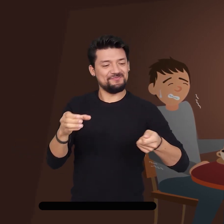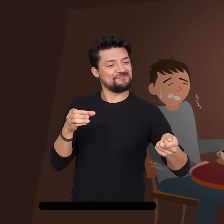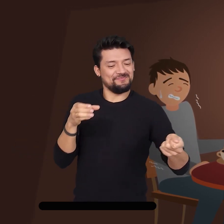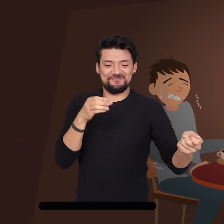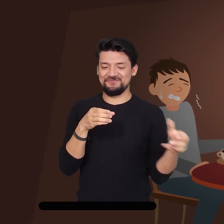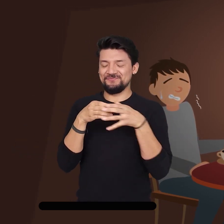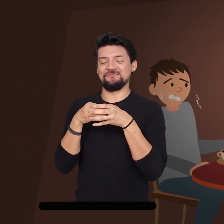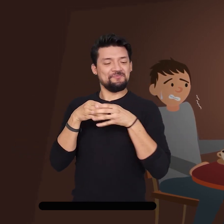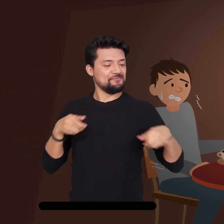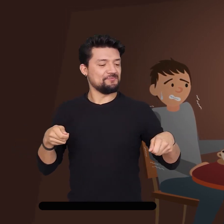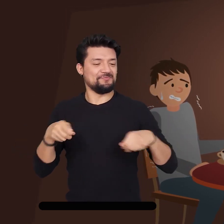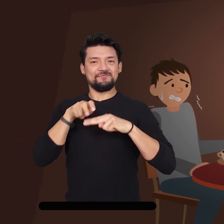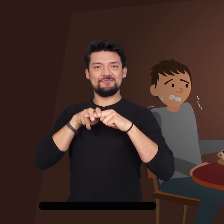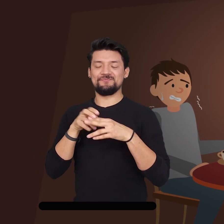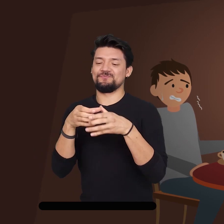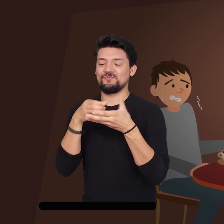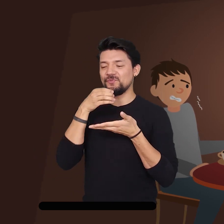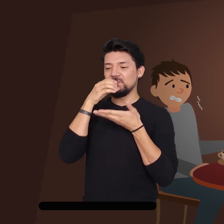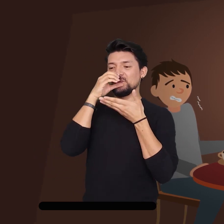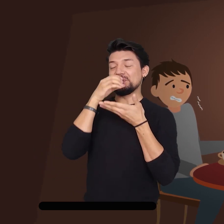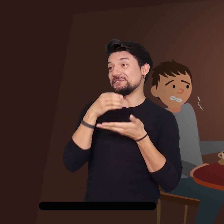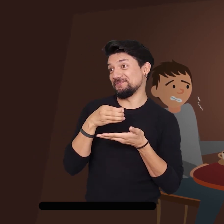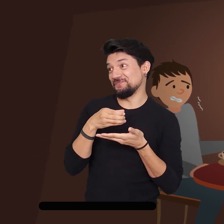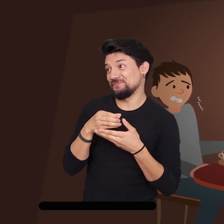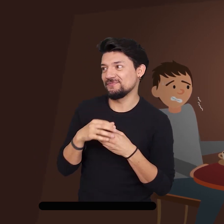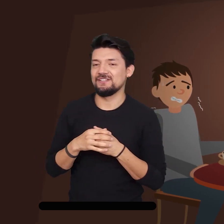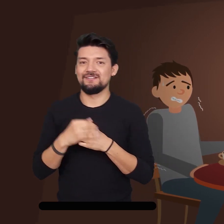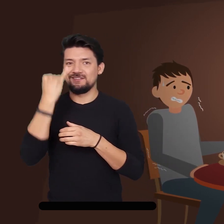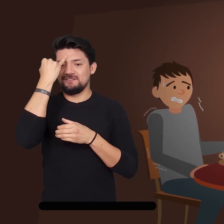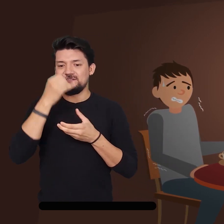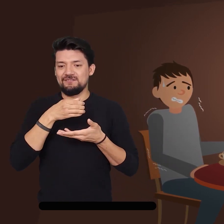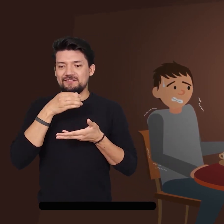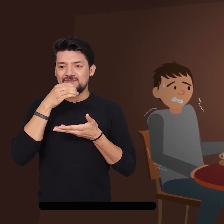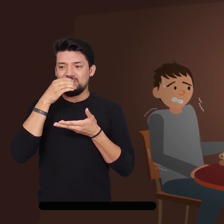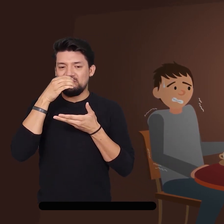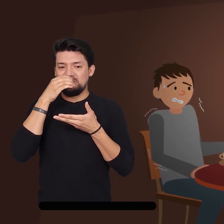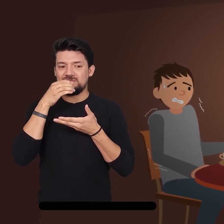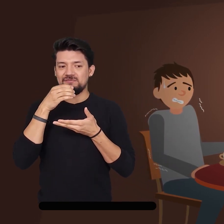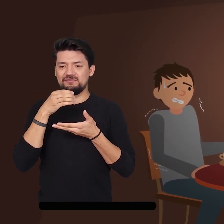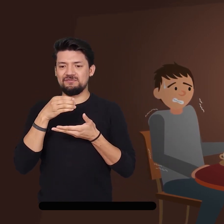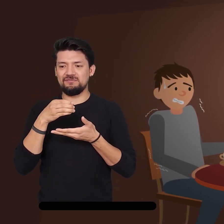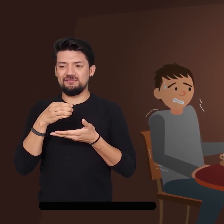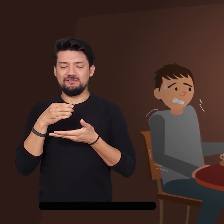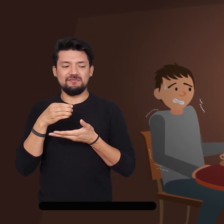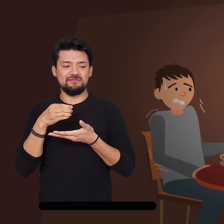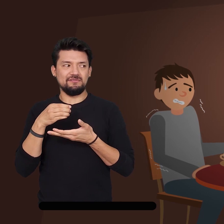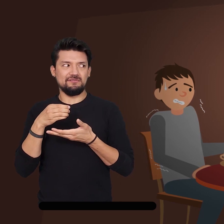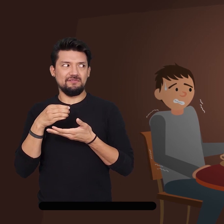Al llegar, se sentaron y empezaron a tomarse el café. Josué miró a Hugo y éste le regresó la